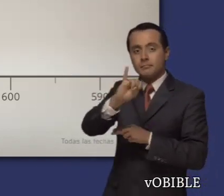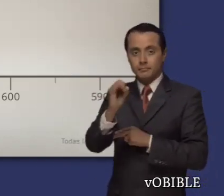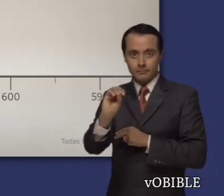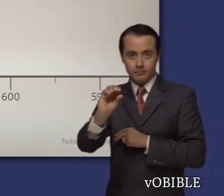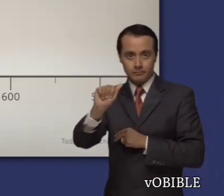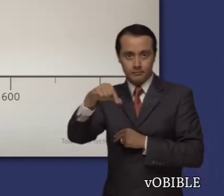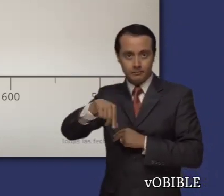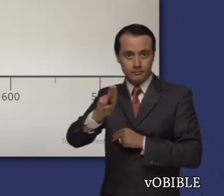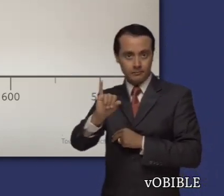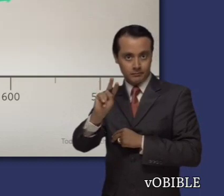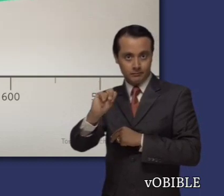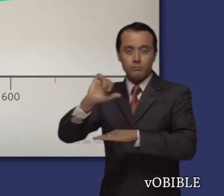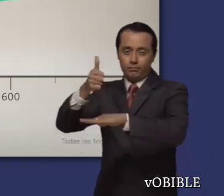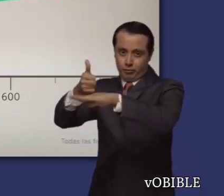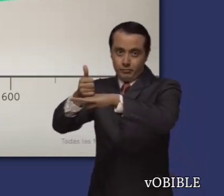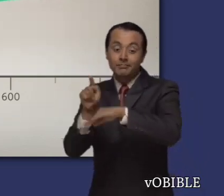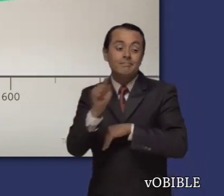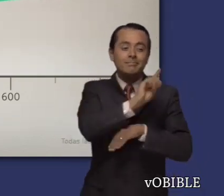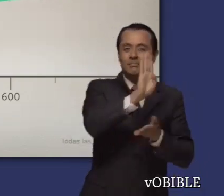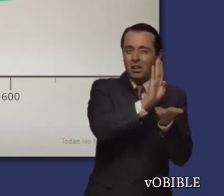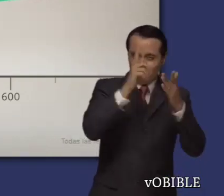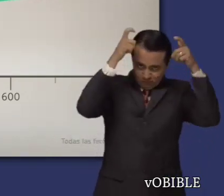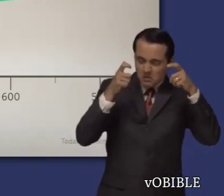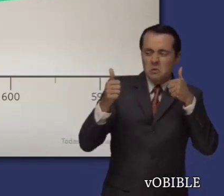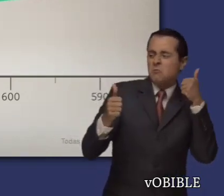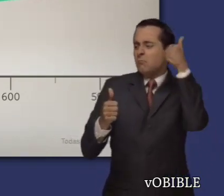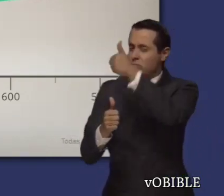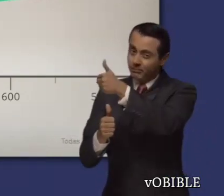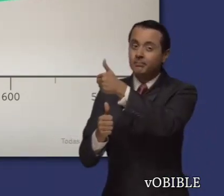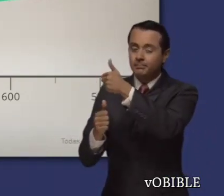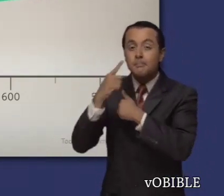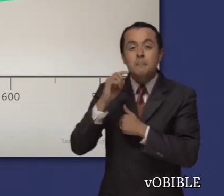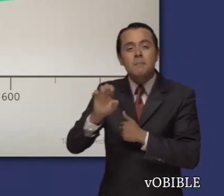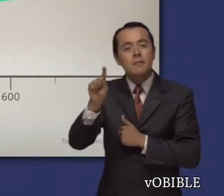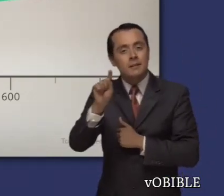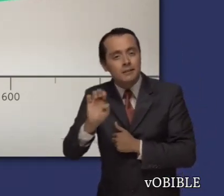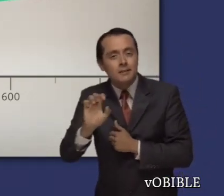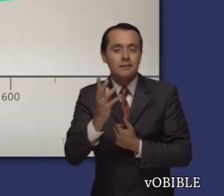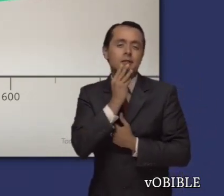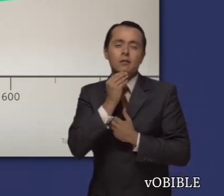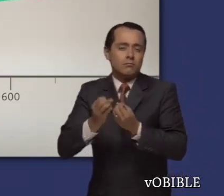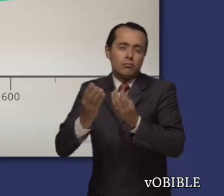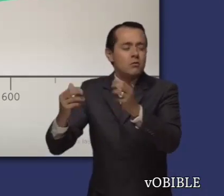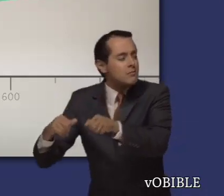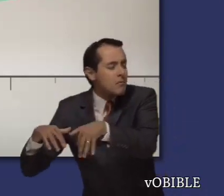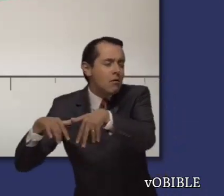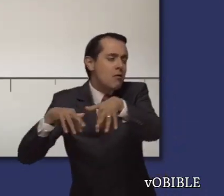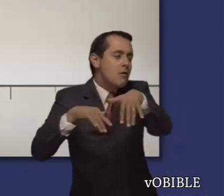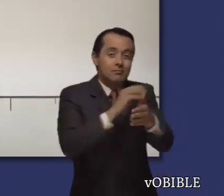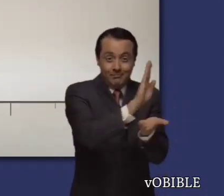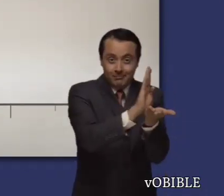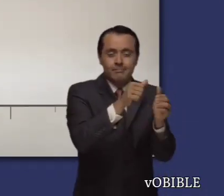Babilonia. Ezequiel estuvo entre los judíos exiliados a quienes el rey Nabucodonosor se llevó a Babilonia en esa época.